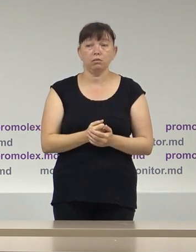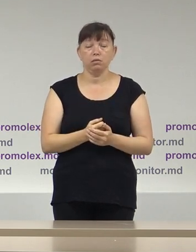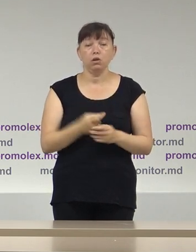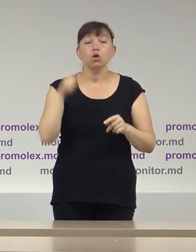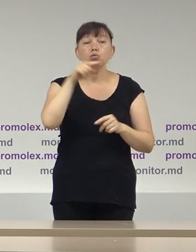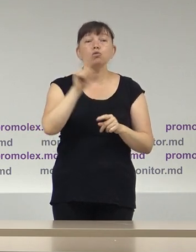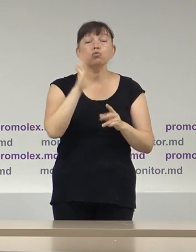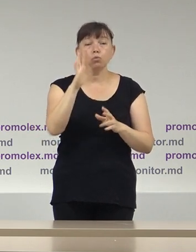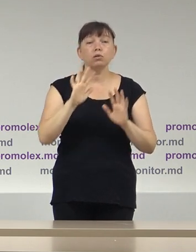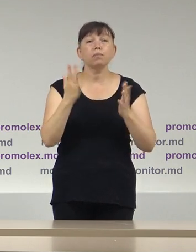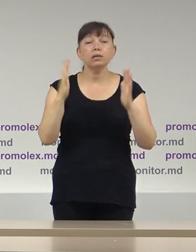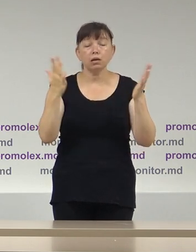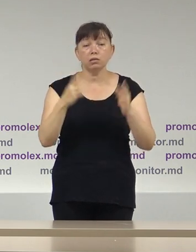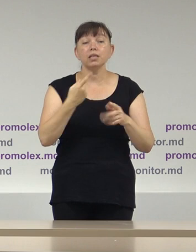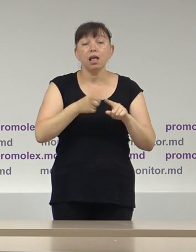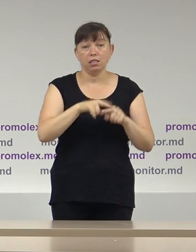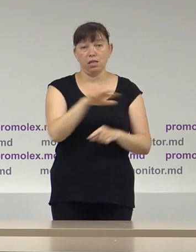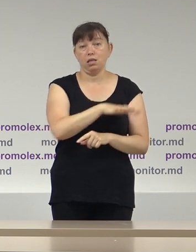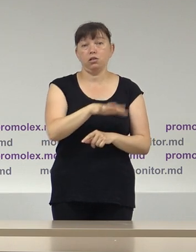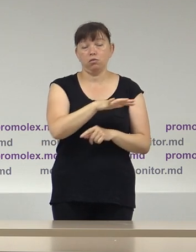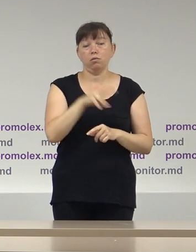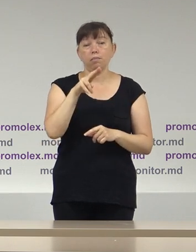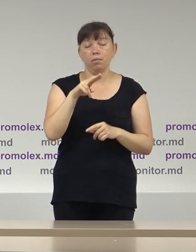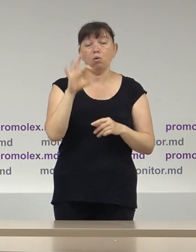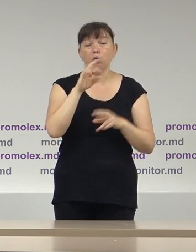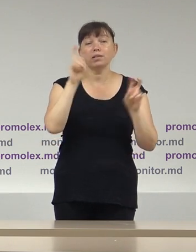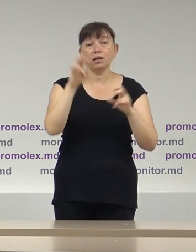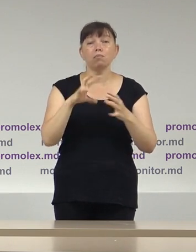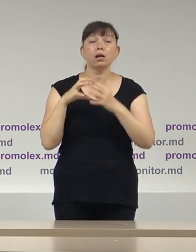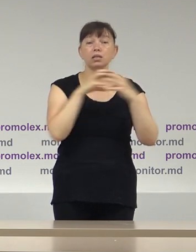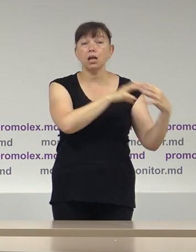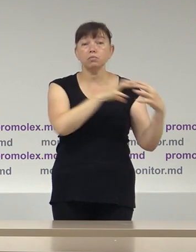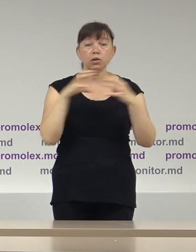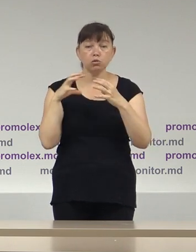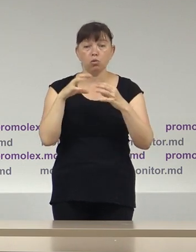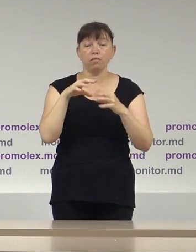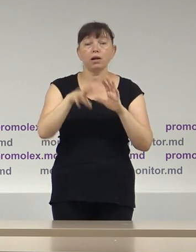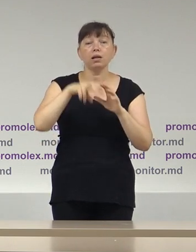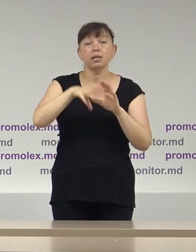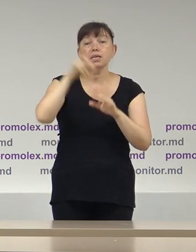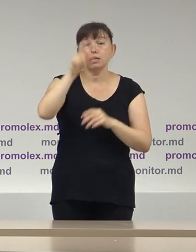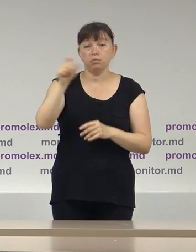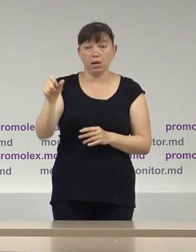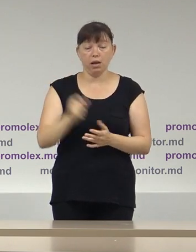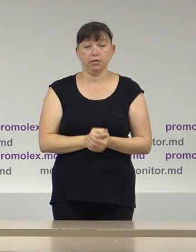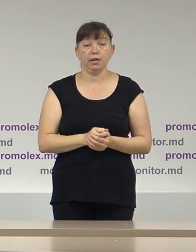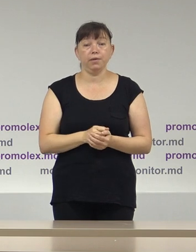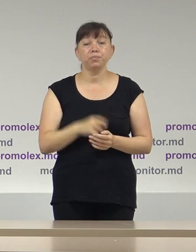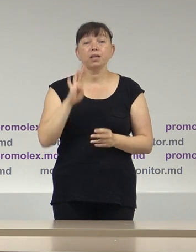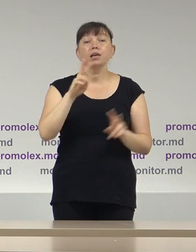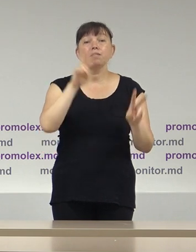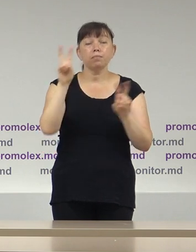ceea se va întâmpla, anume pe această dimensiune a transportării organizate a legătorilor. În context,